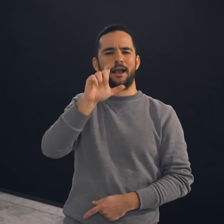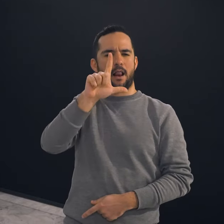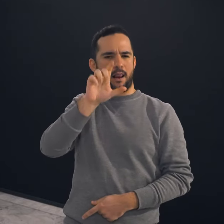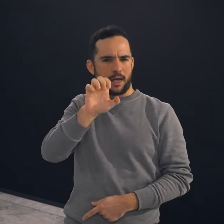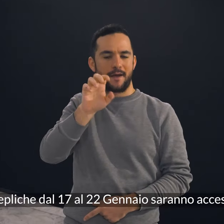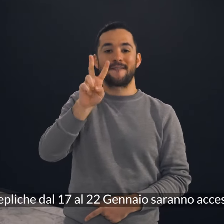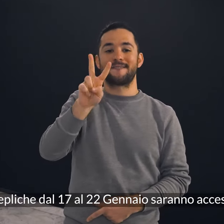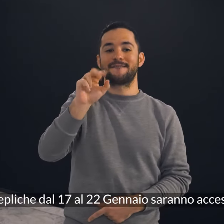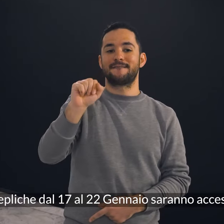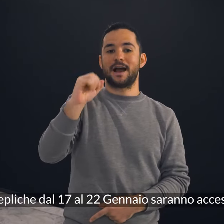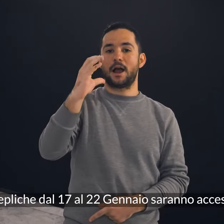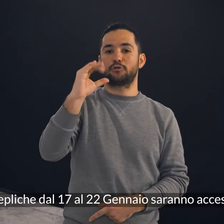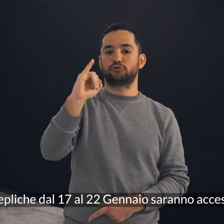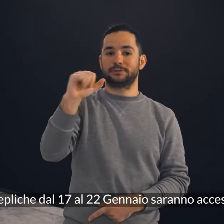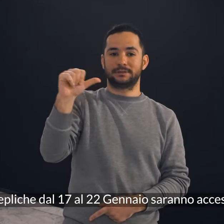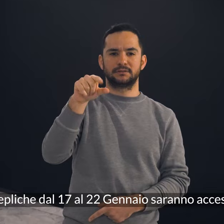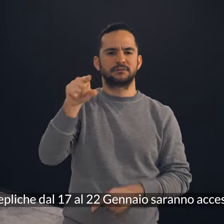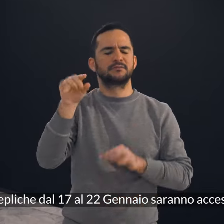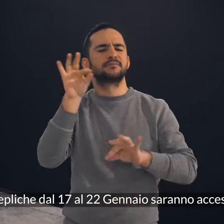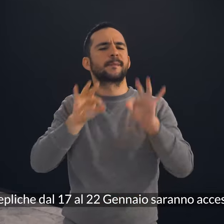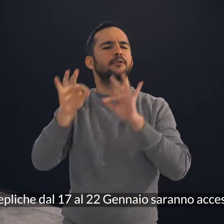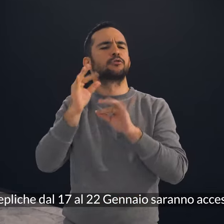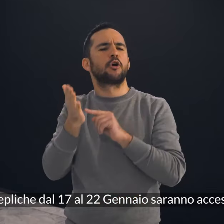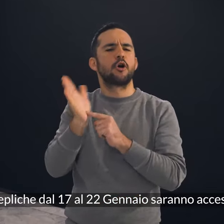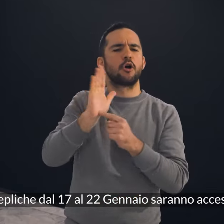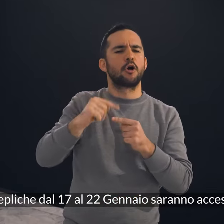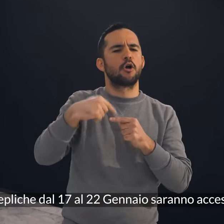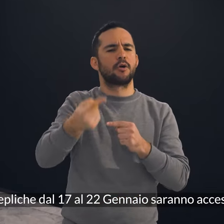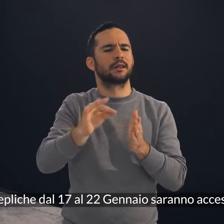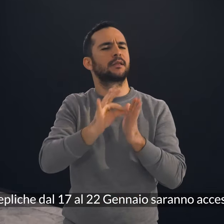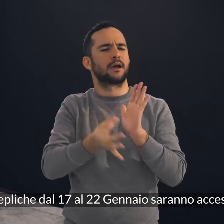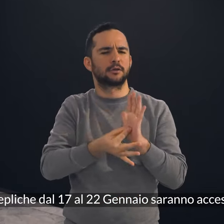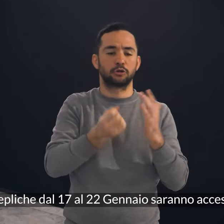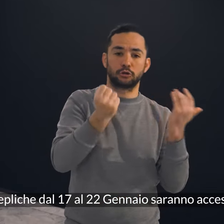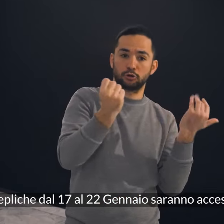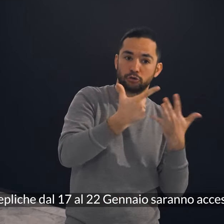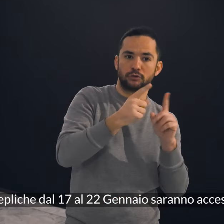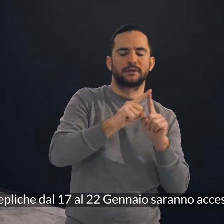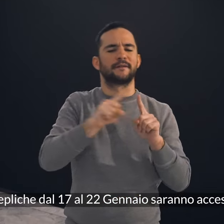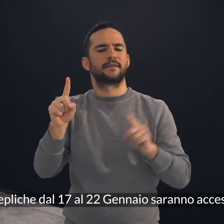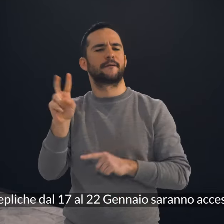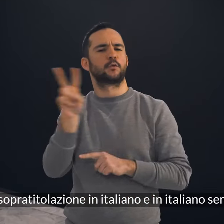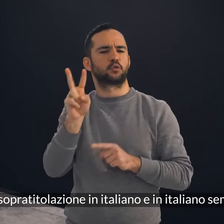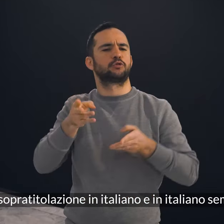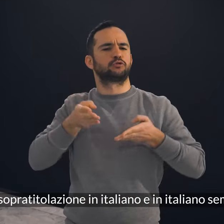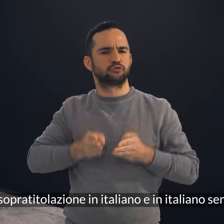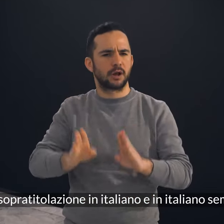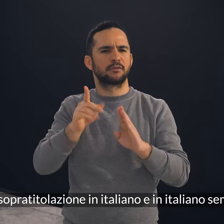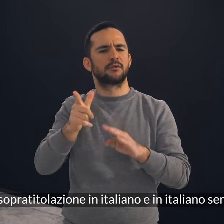Le repliche dal 17 al 22 gennaio saranno accessibili tramite soprattitolazione